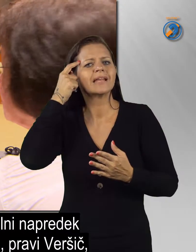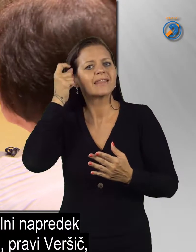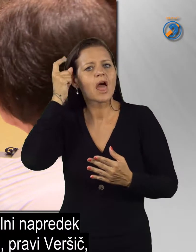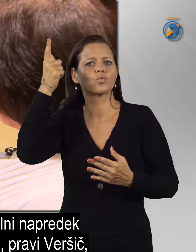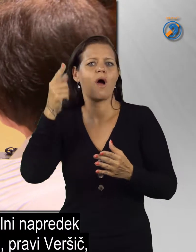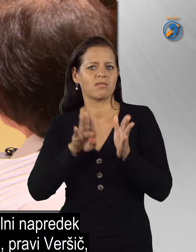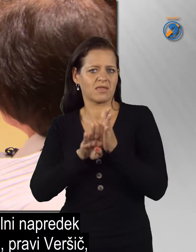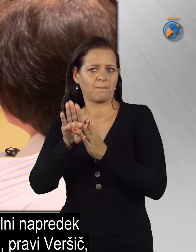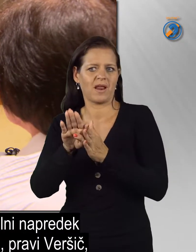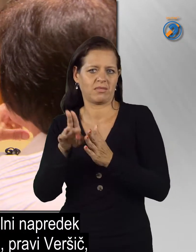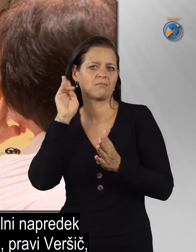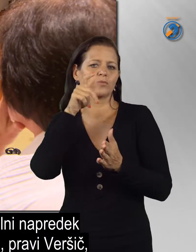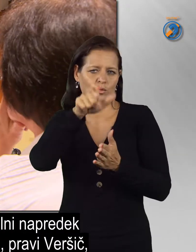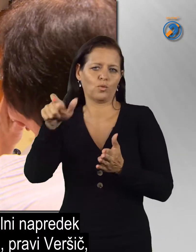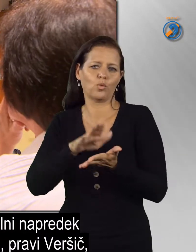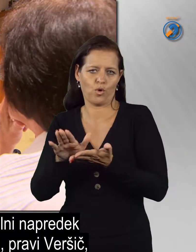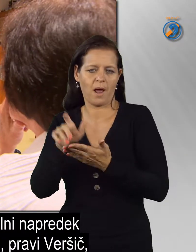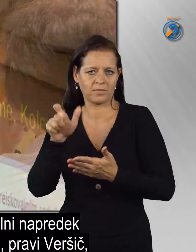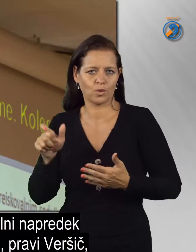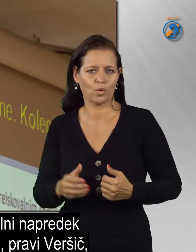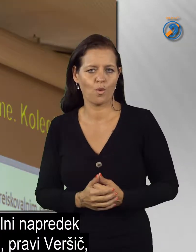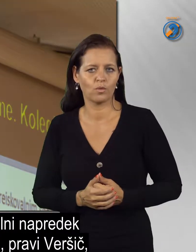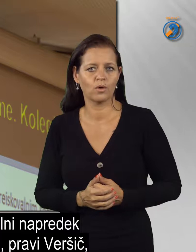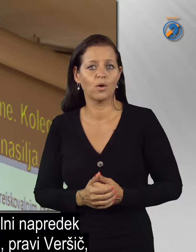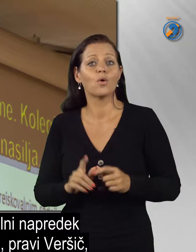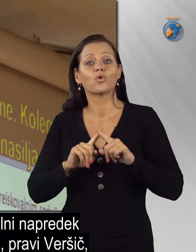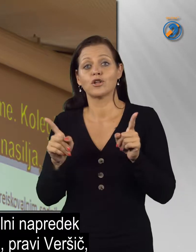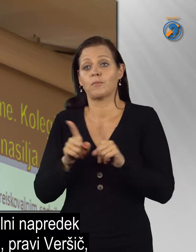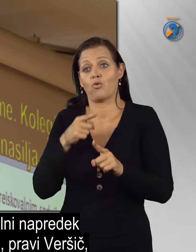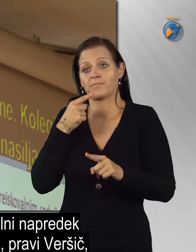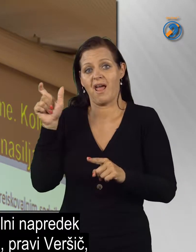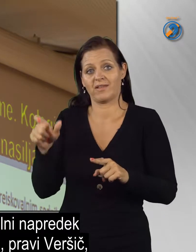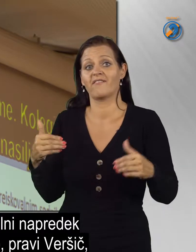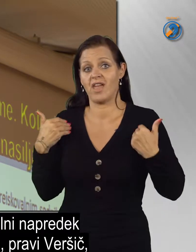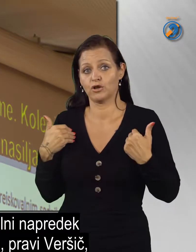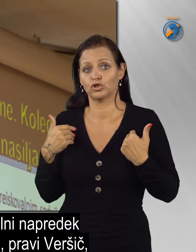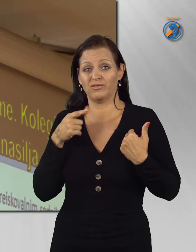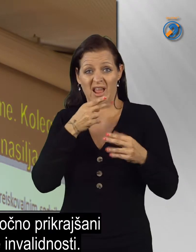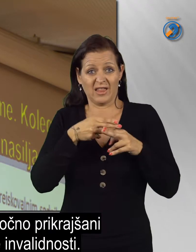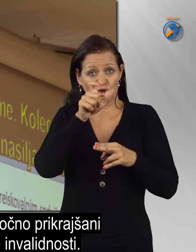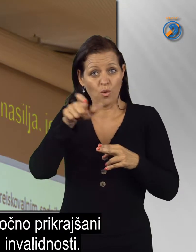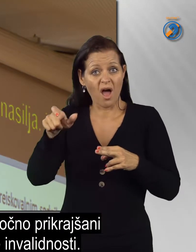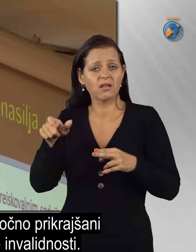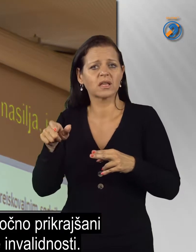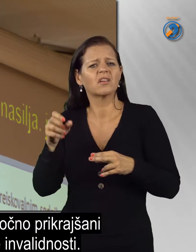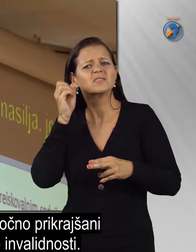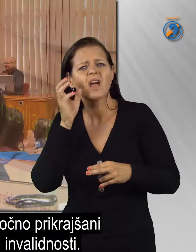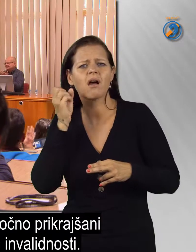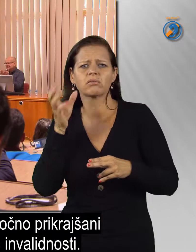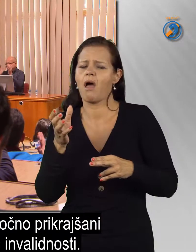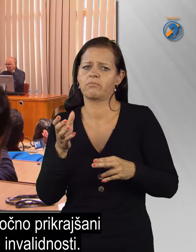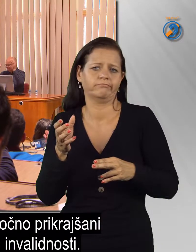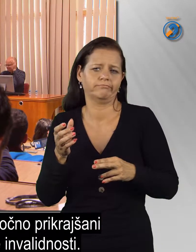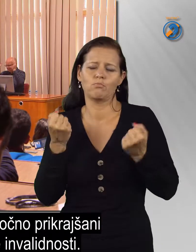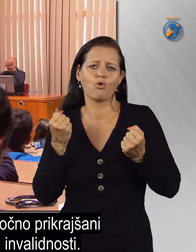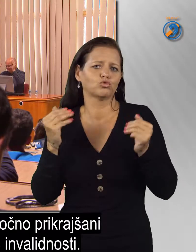uporabnikov. Sicer so, pravi Veršič, ti državljani vsak dan močno prikrajšani zaradi svoje